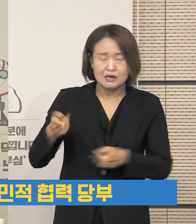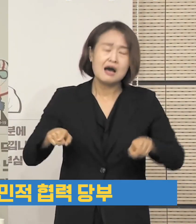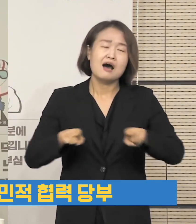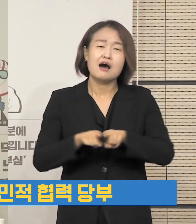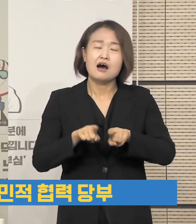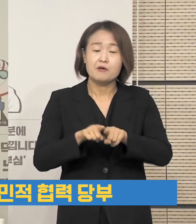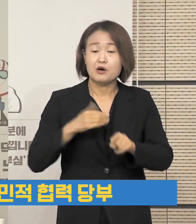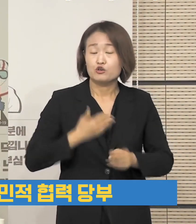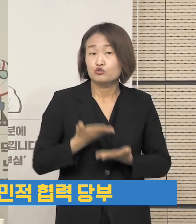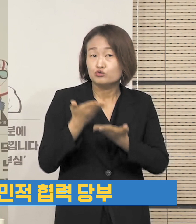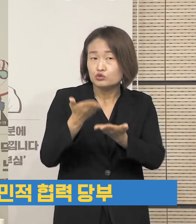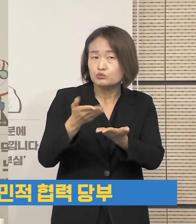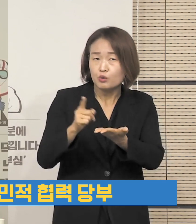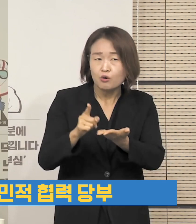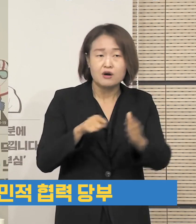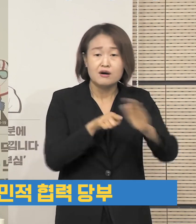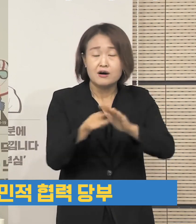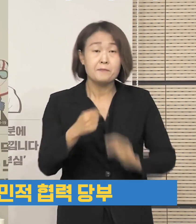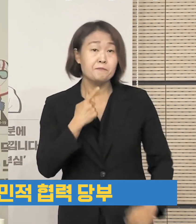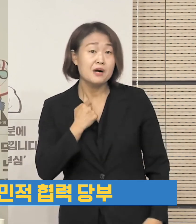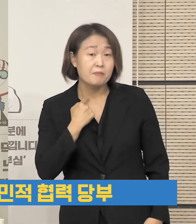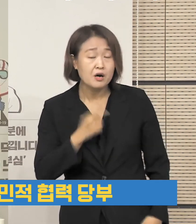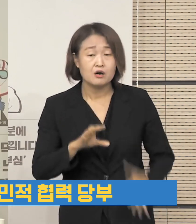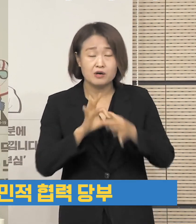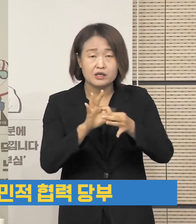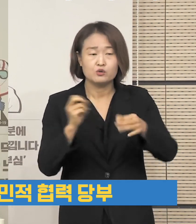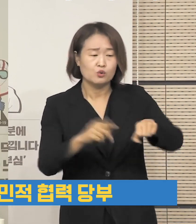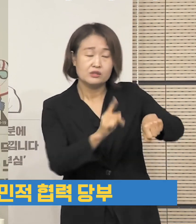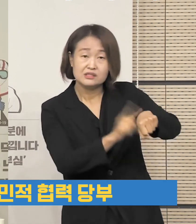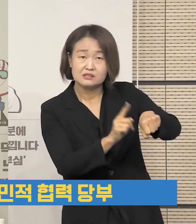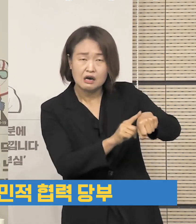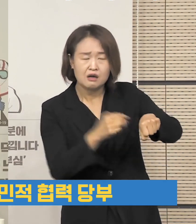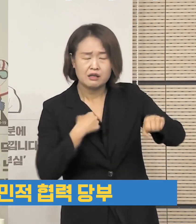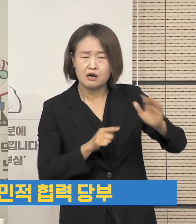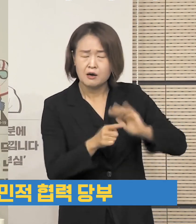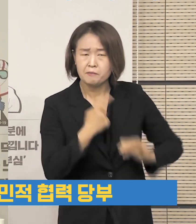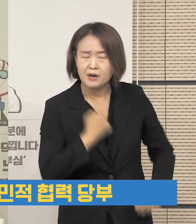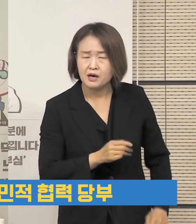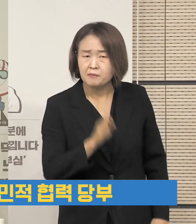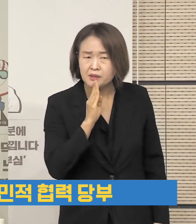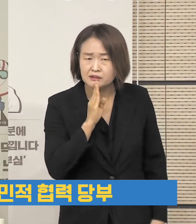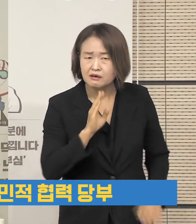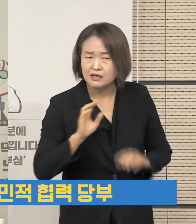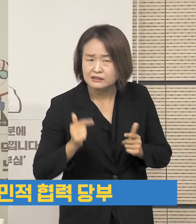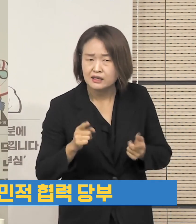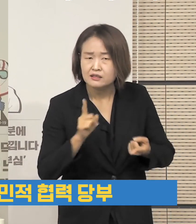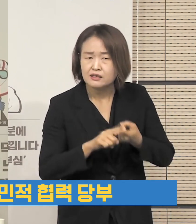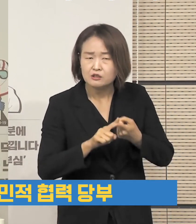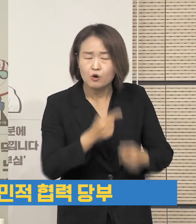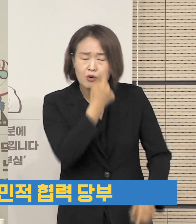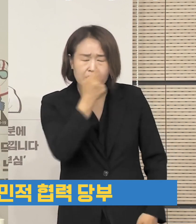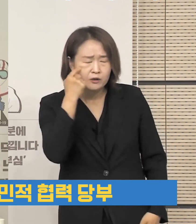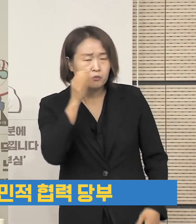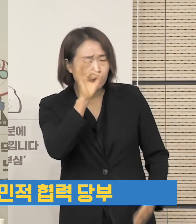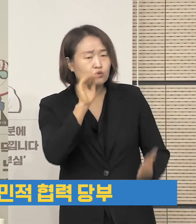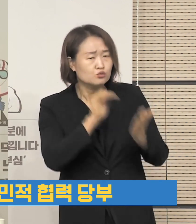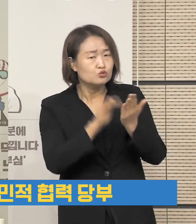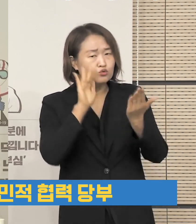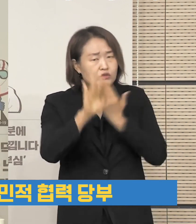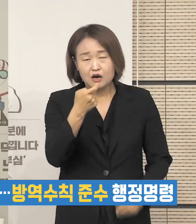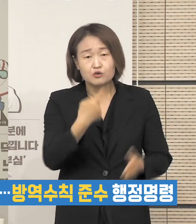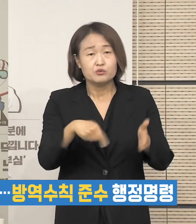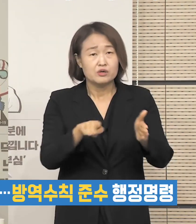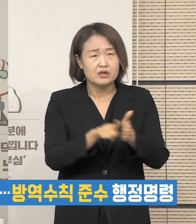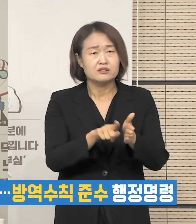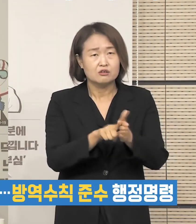참고해서 확진 환자와 시간대 동선이 겹치는 경우 방역 당국의 조치에 적극 협력해 주시기